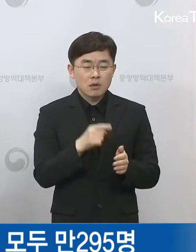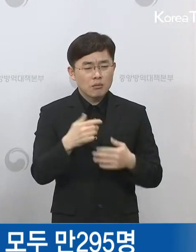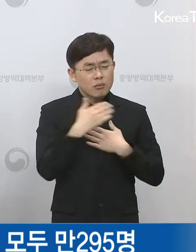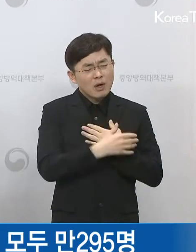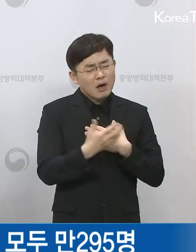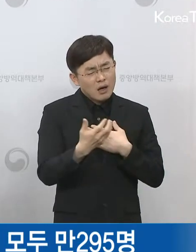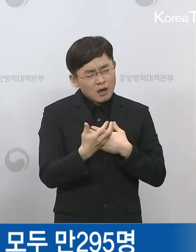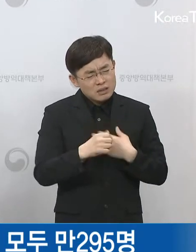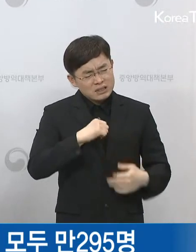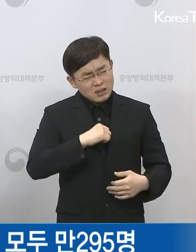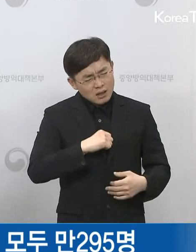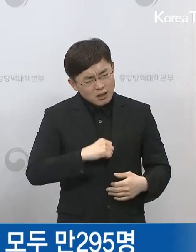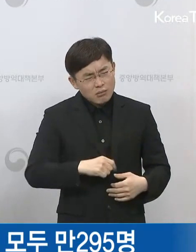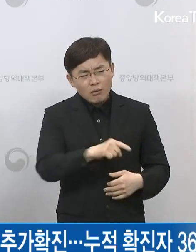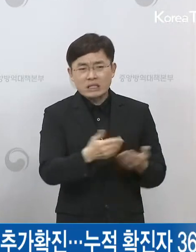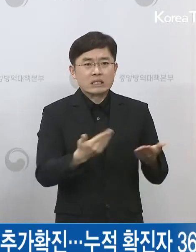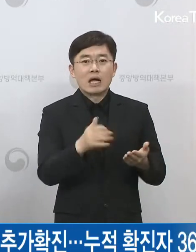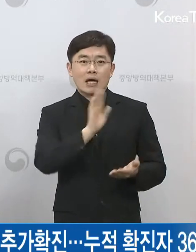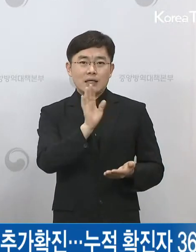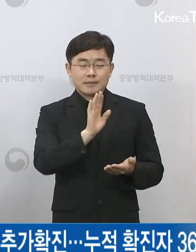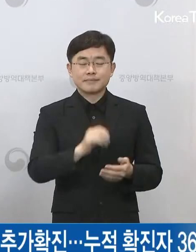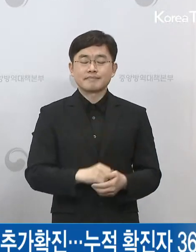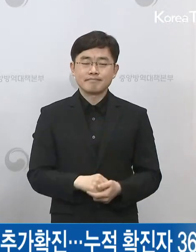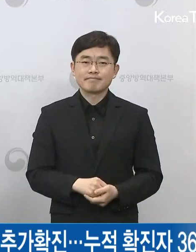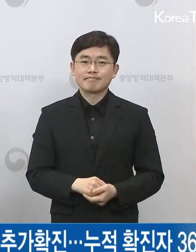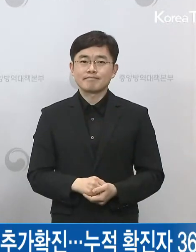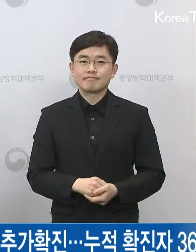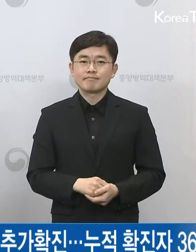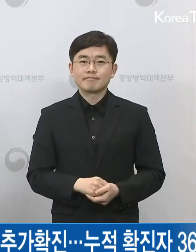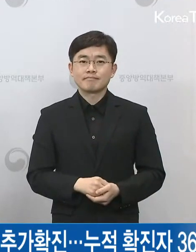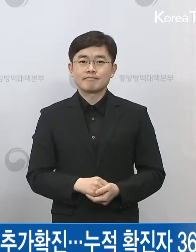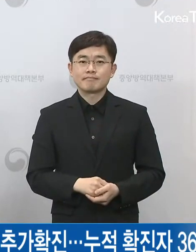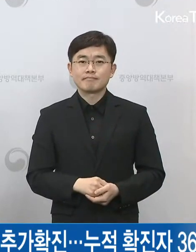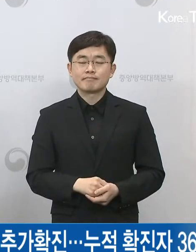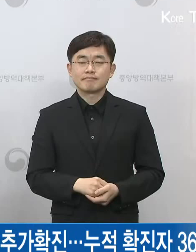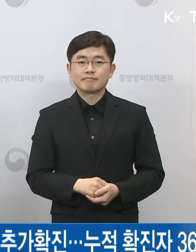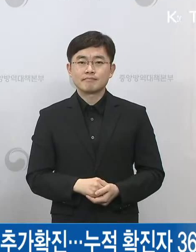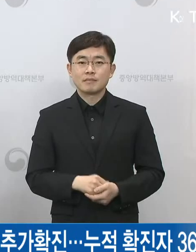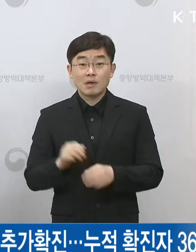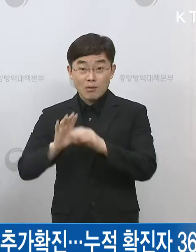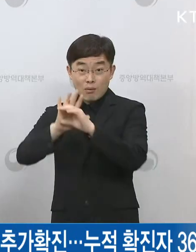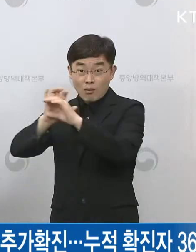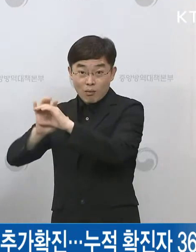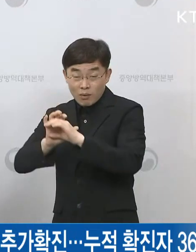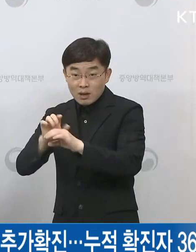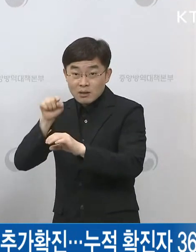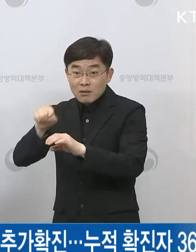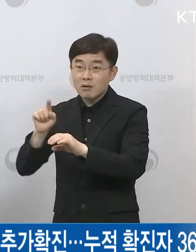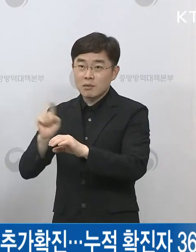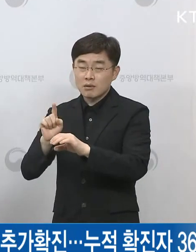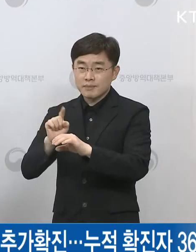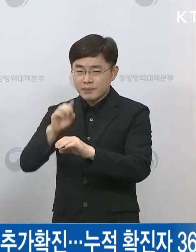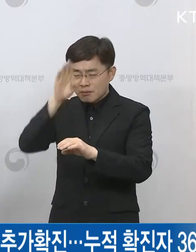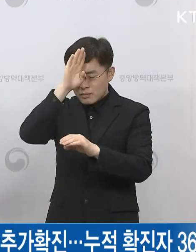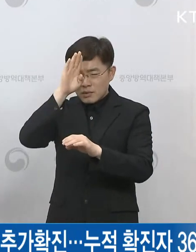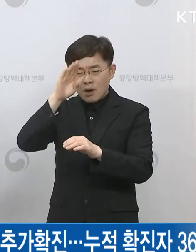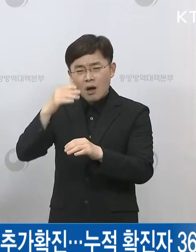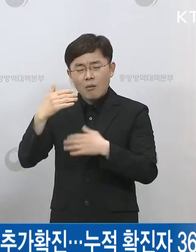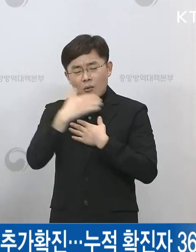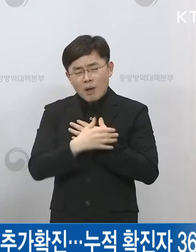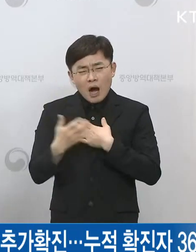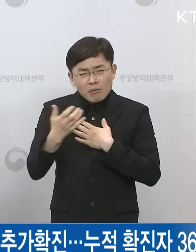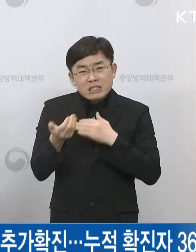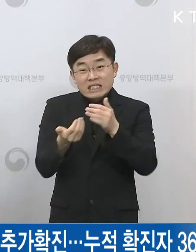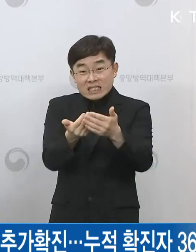아니라는 그런 팩트만 먼저 말씀을 드립니다. 아시다시피 코로나19가 발병 전 또는 발병 전